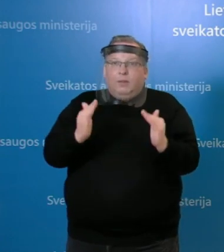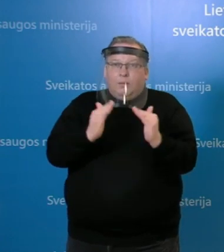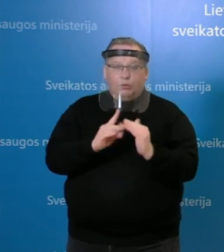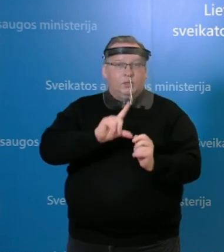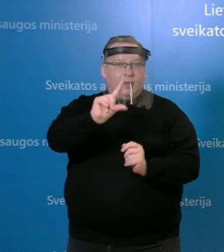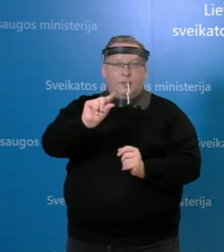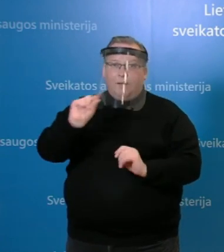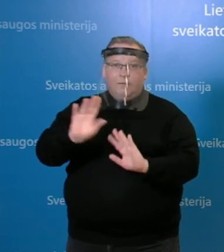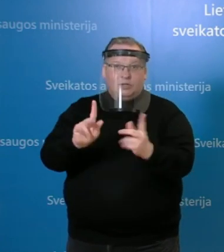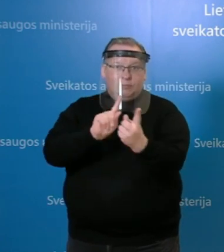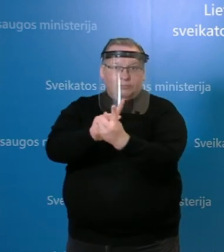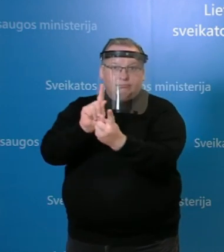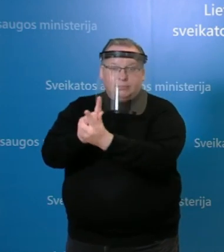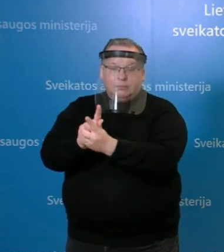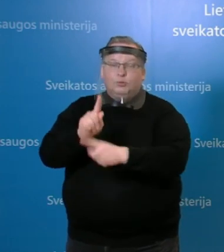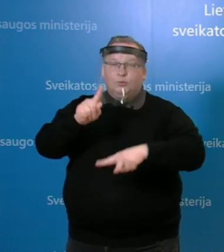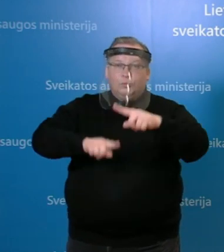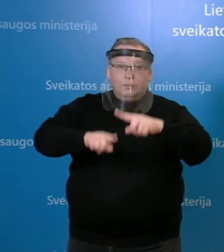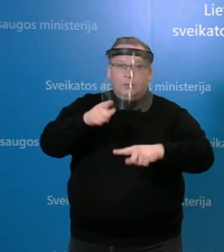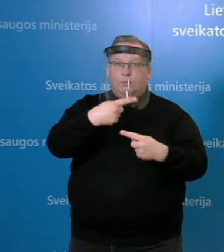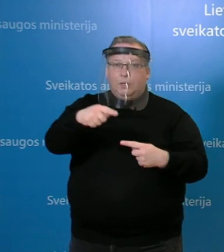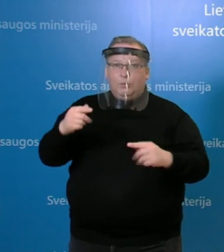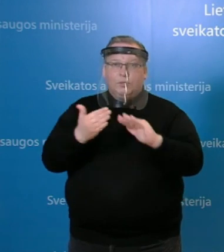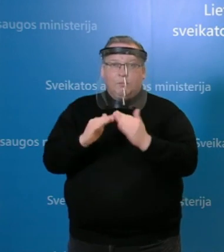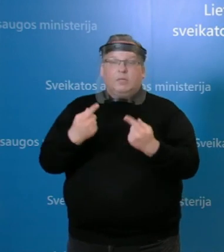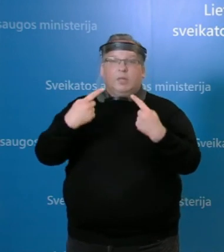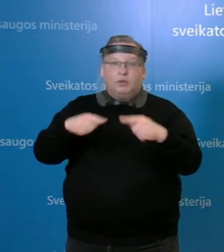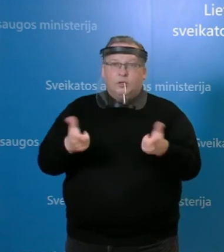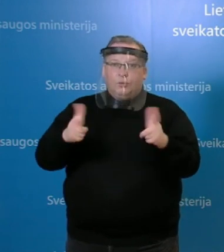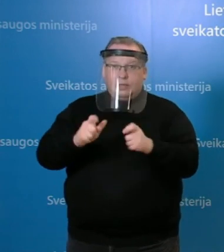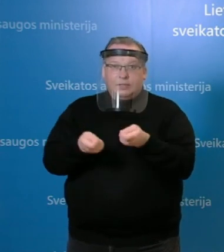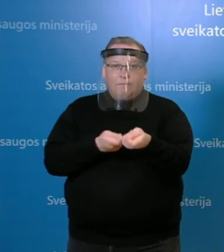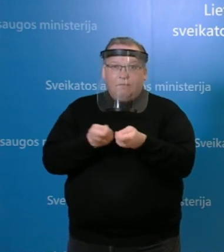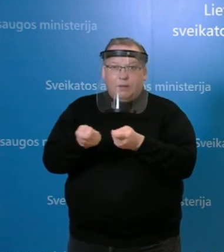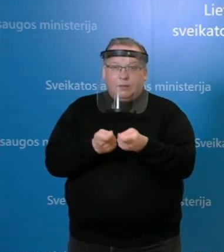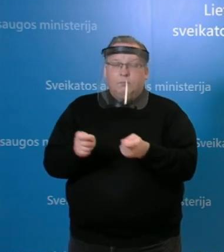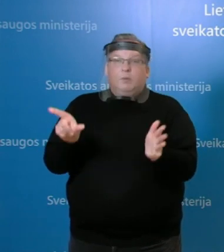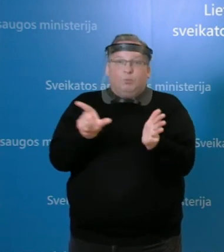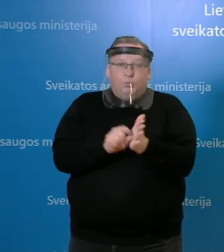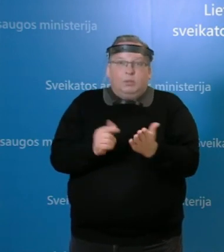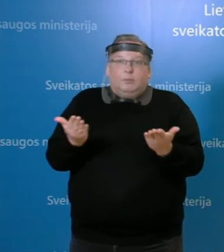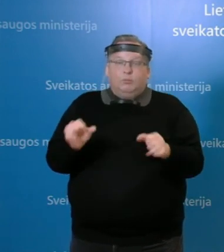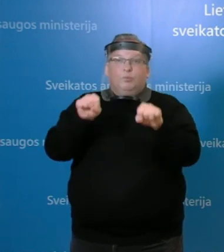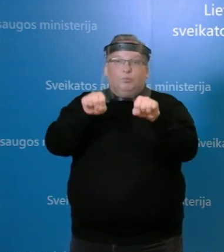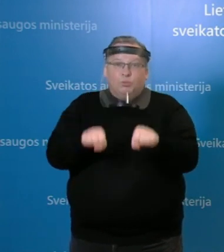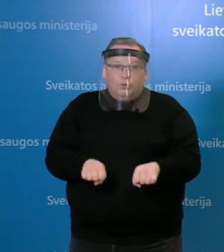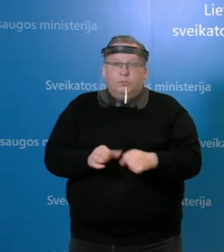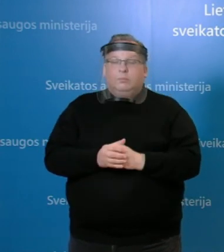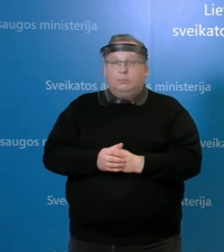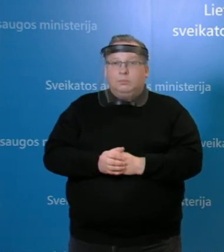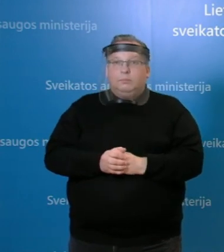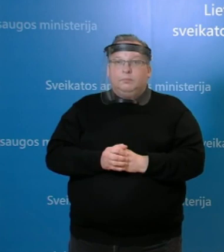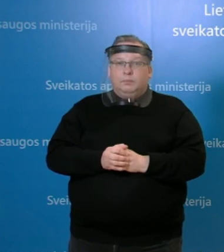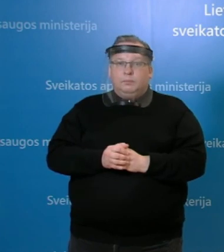su artimaisiais kitose miestuose, kitose savivaldybėse ir būtent tai galėjo nulemti. Na,